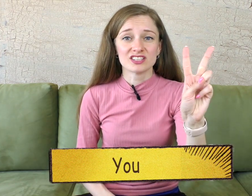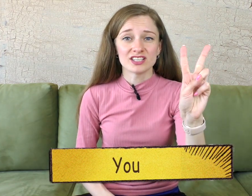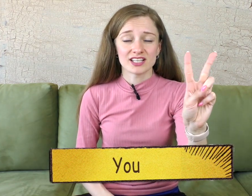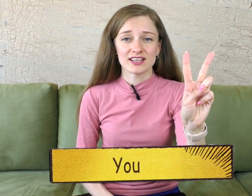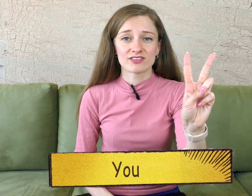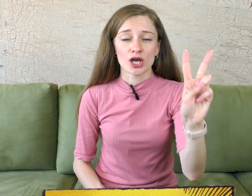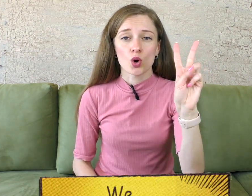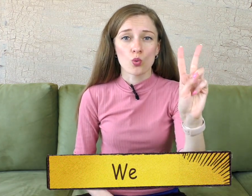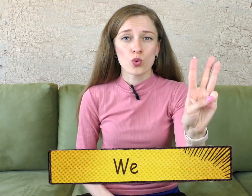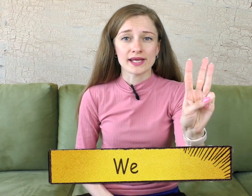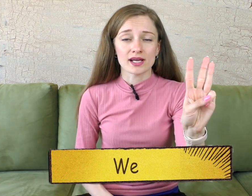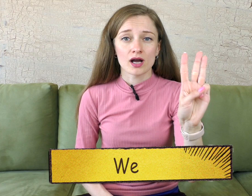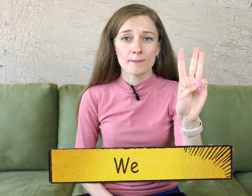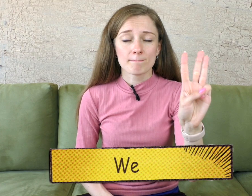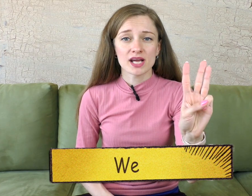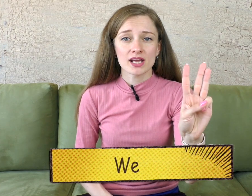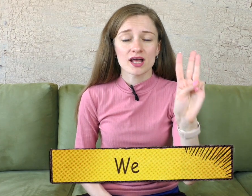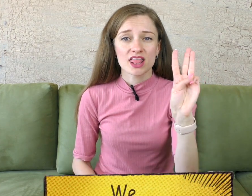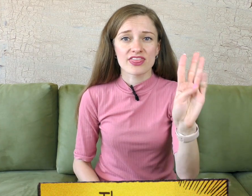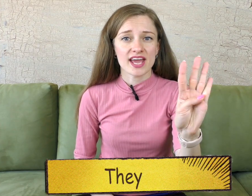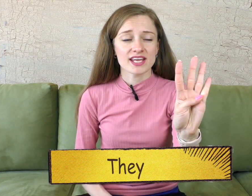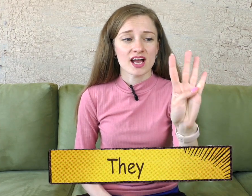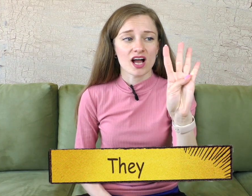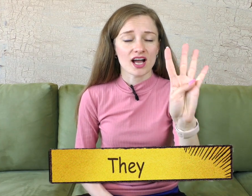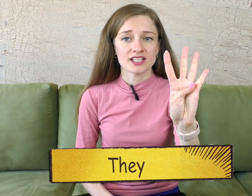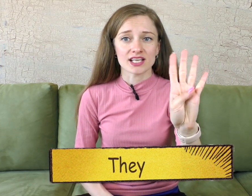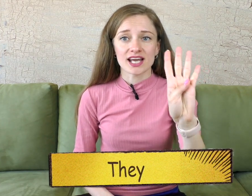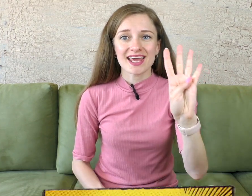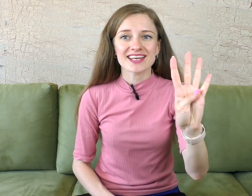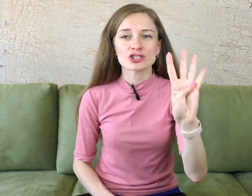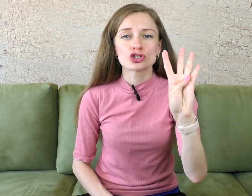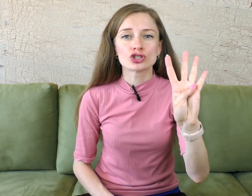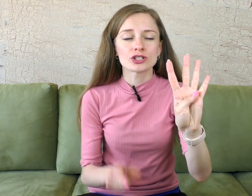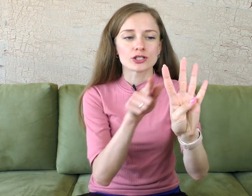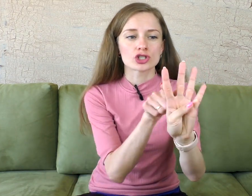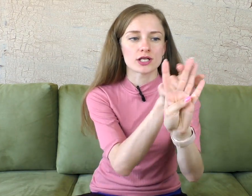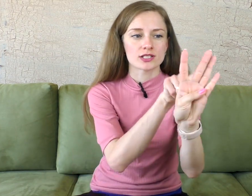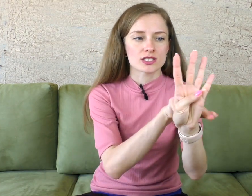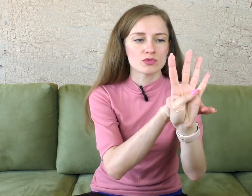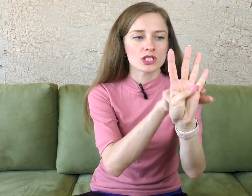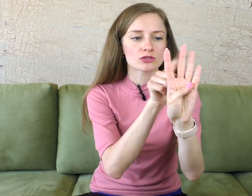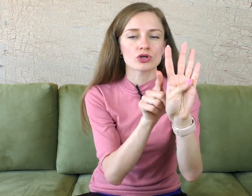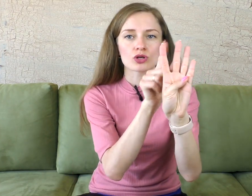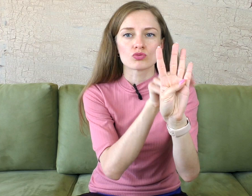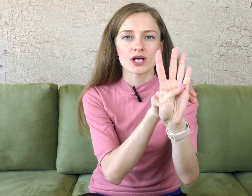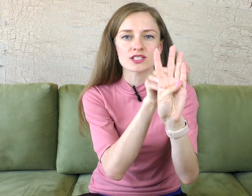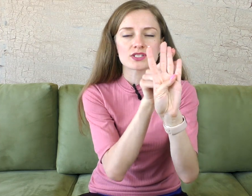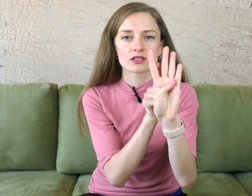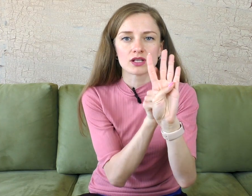ты или вы. We, мы, they, они. We, это четыре члена семьи, которые у нас всегда